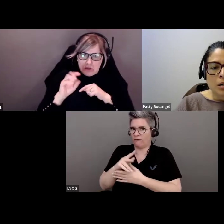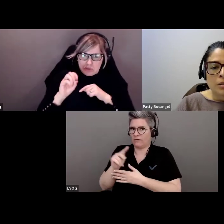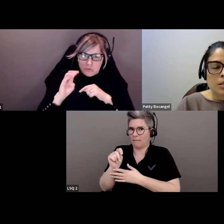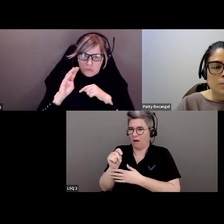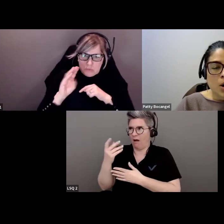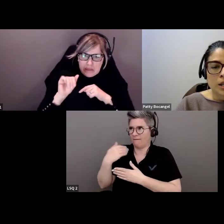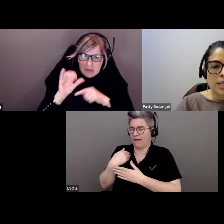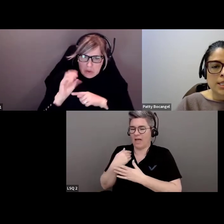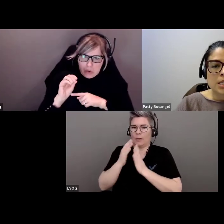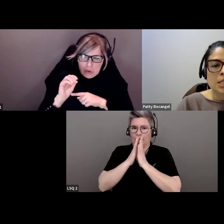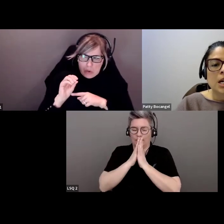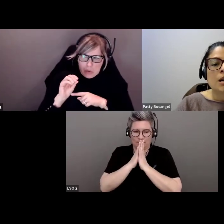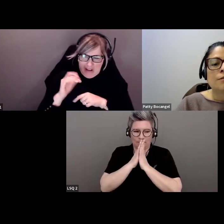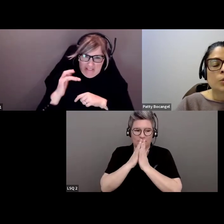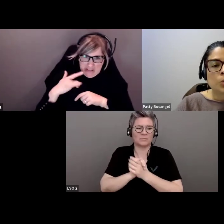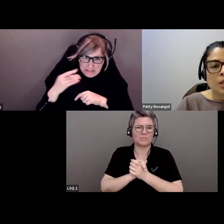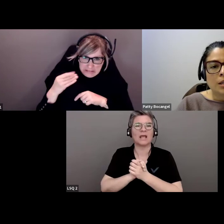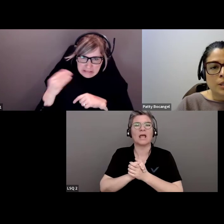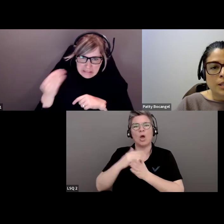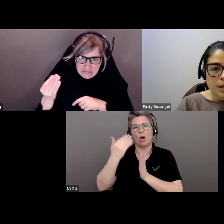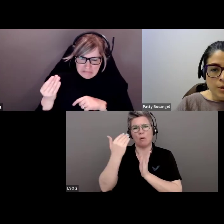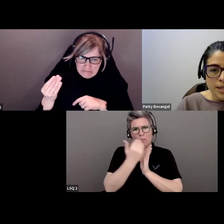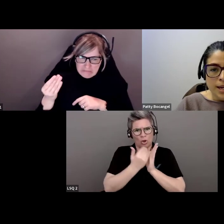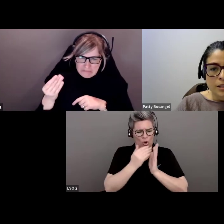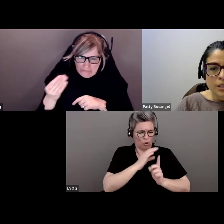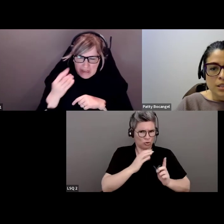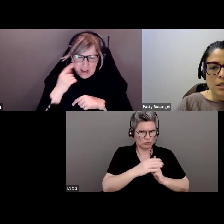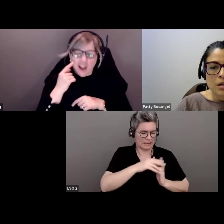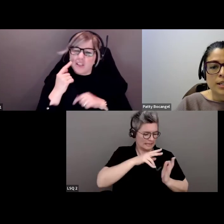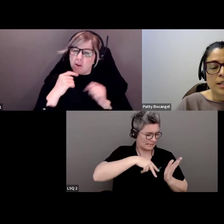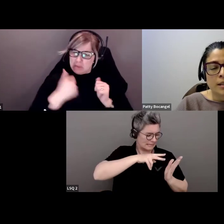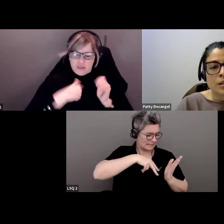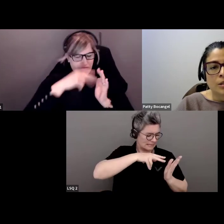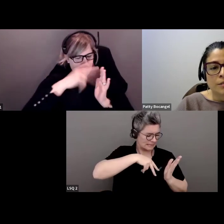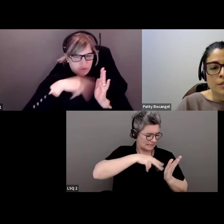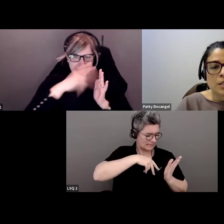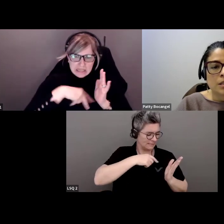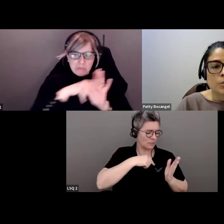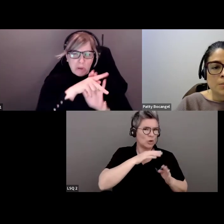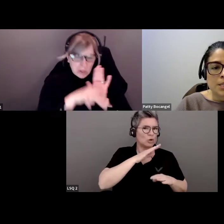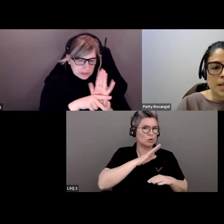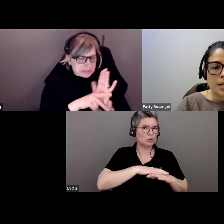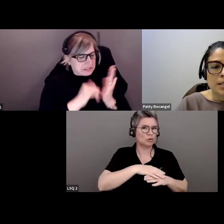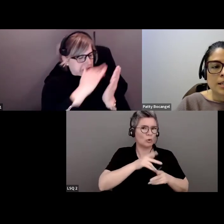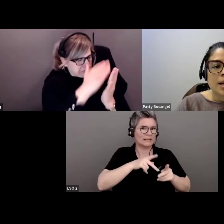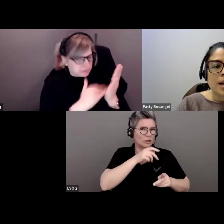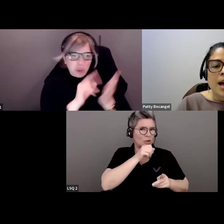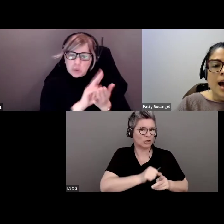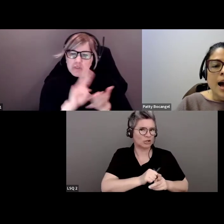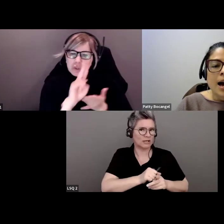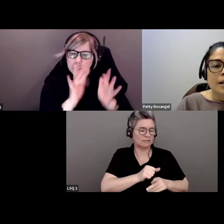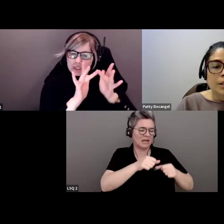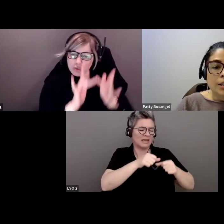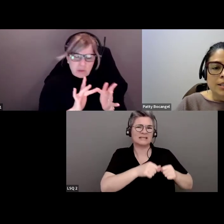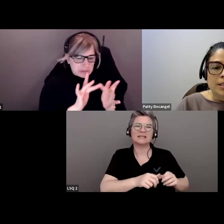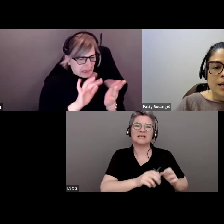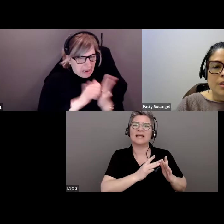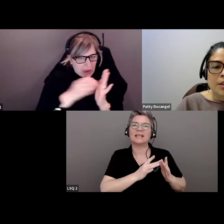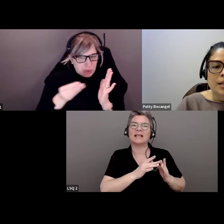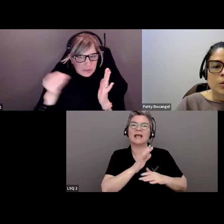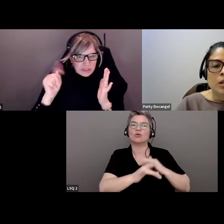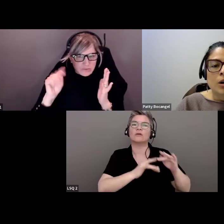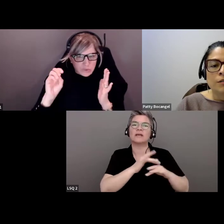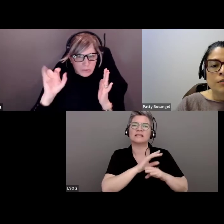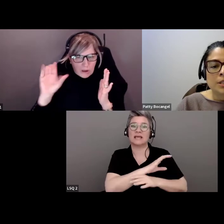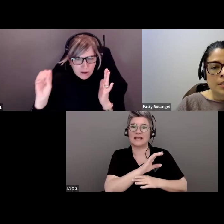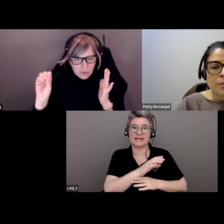auparavant. En lisant les protocoles culturels concernant les aînés sur un site web d'une université canadienne,